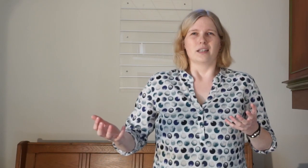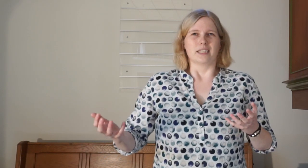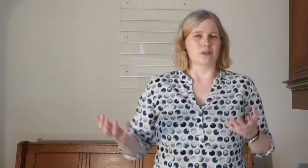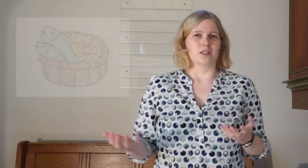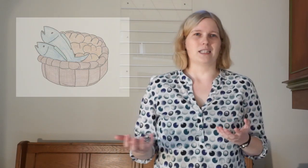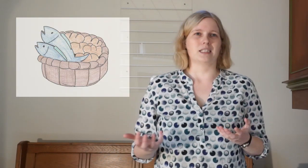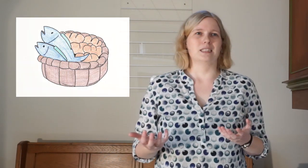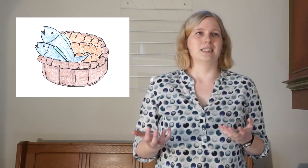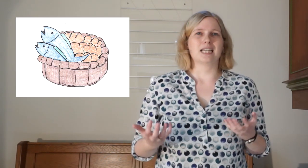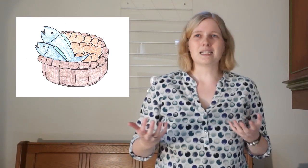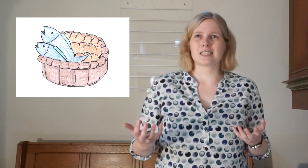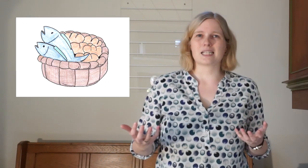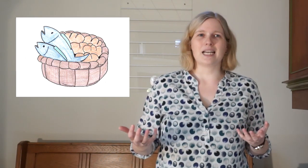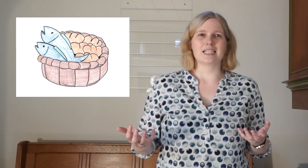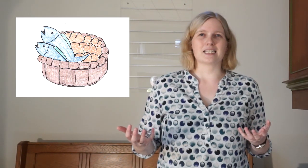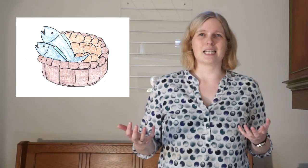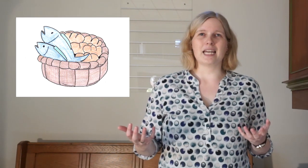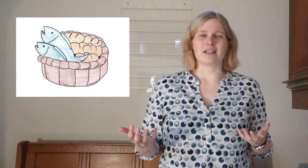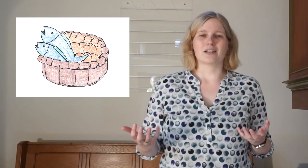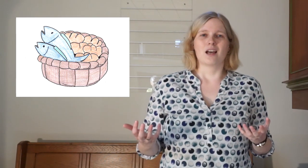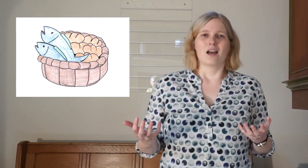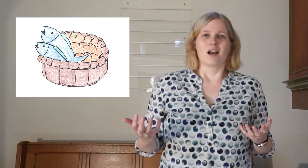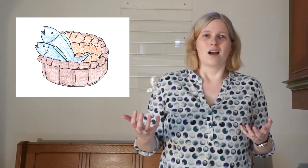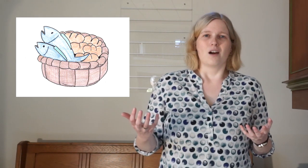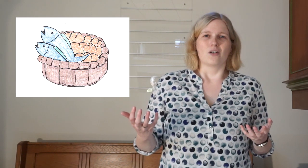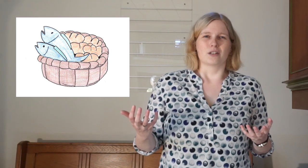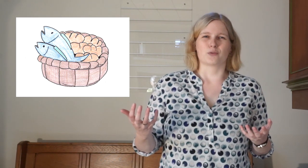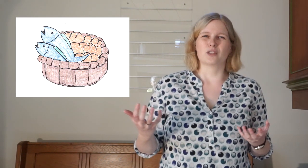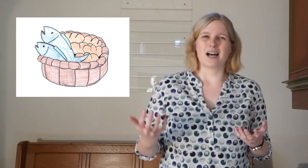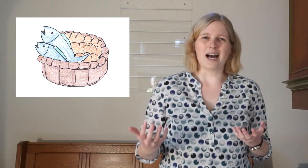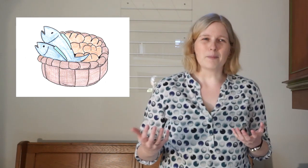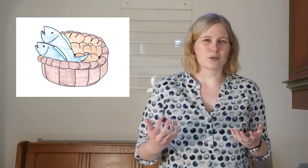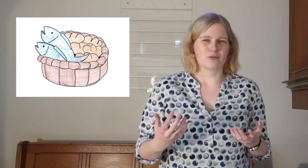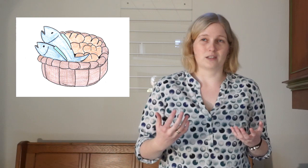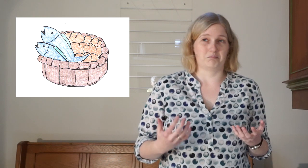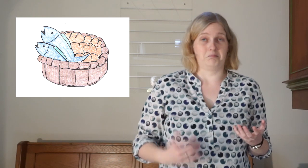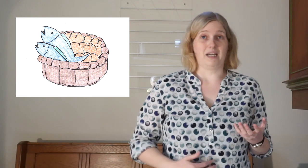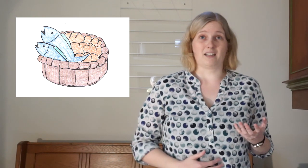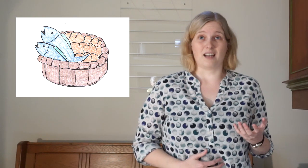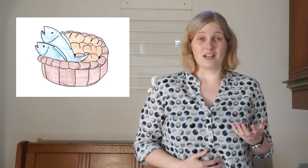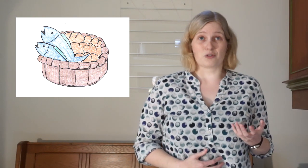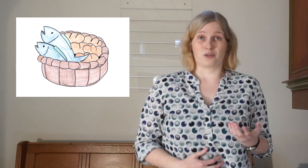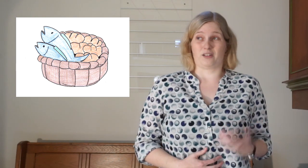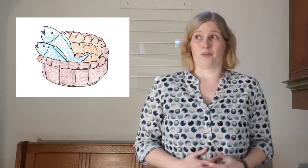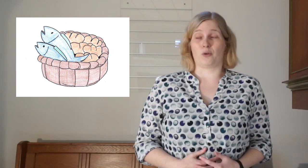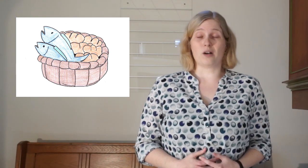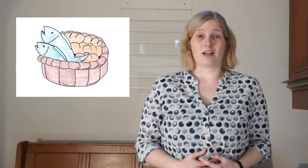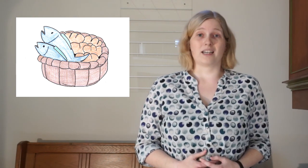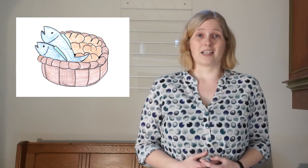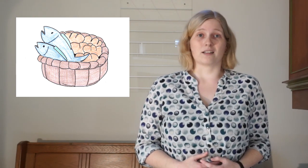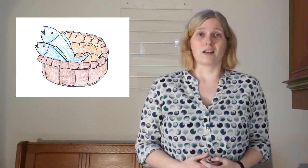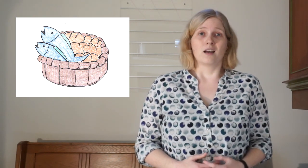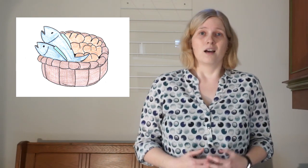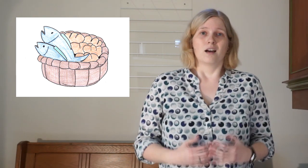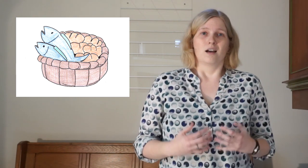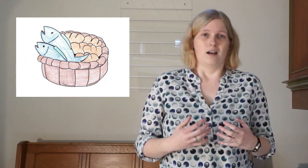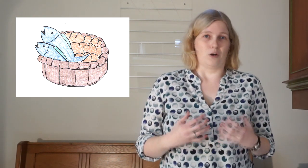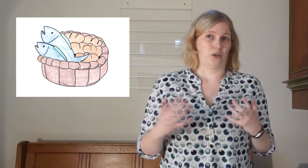Jesus hatte die ganze Zeit erzählt. Und es wurde Abend und wir merkten alle schon, dass wir Hunger kriegten. Auch die